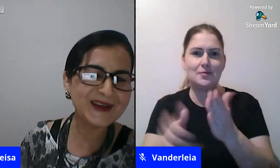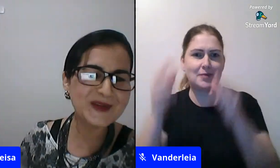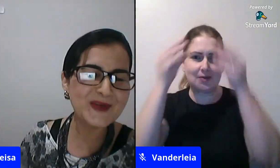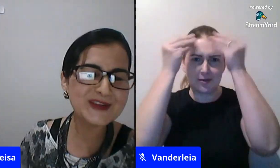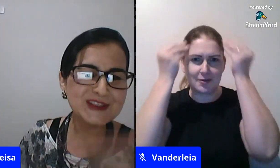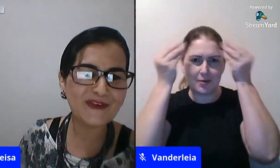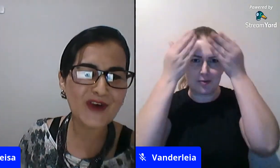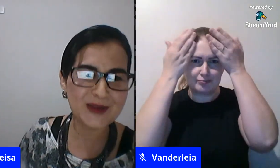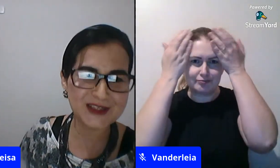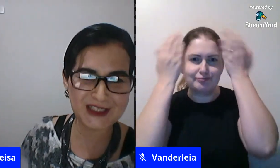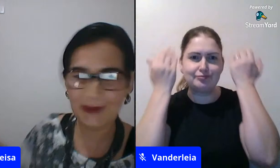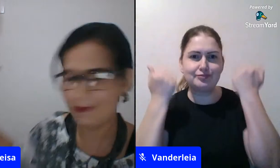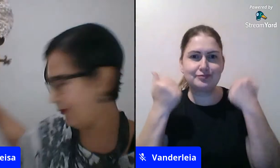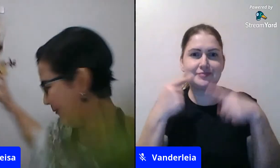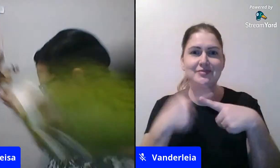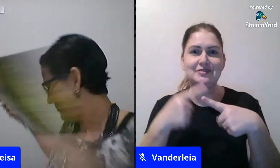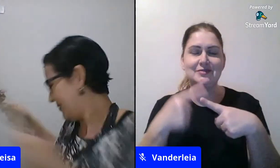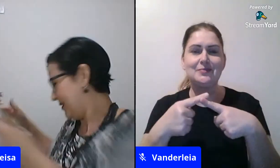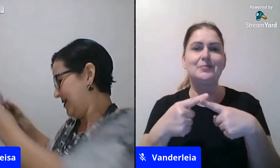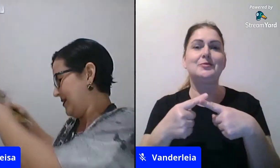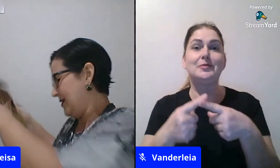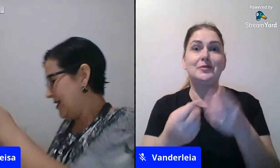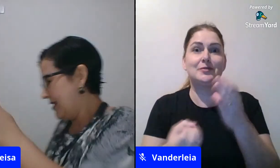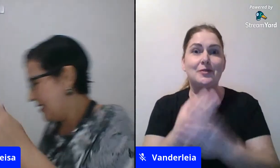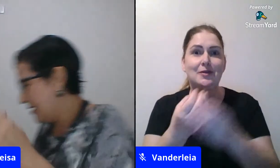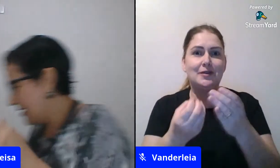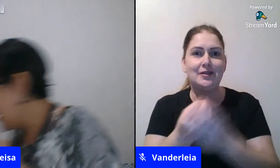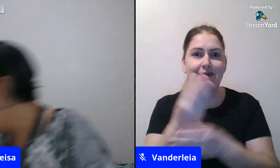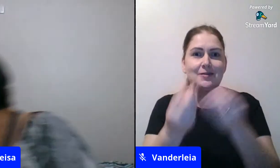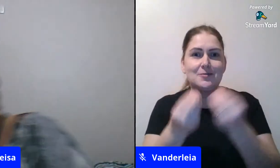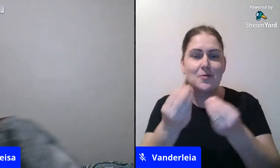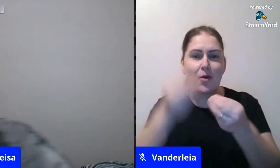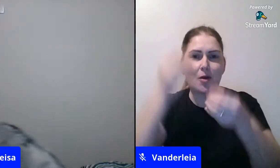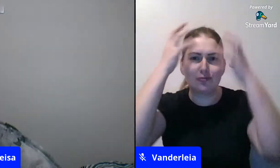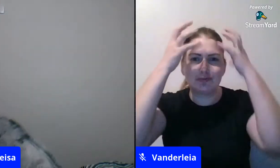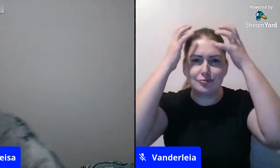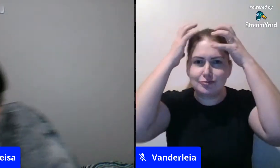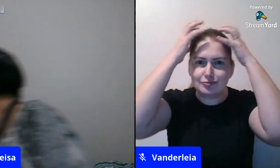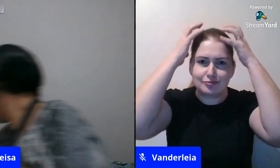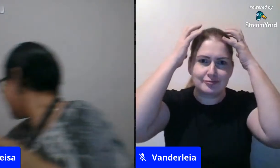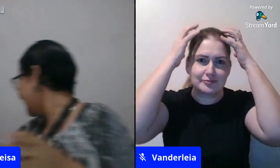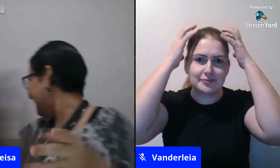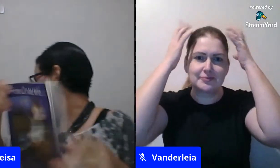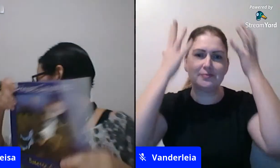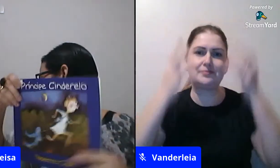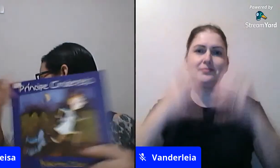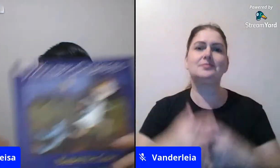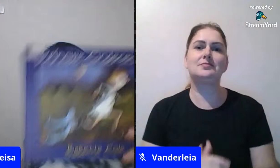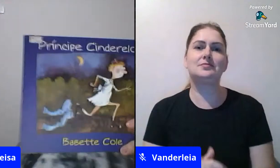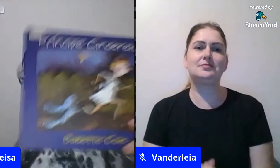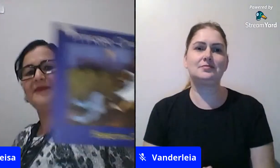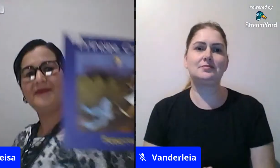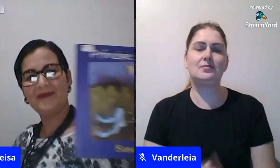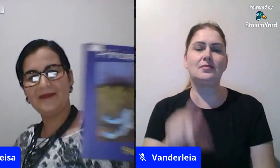inventando um monte de fórmula de shampoo é esse aqui